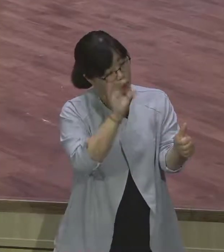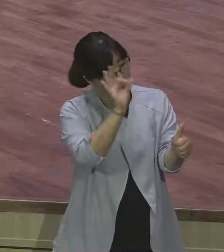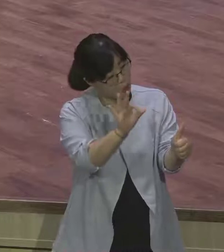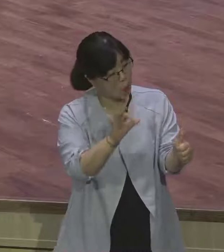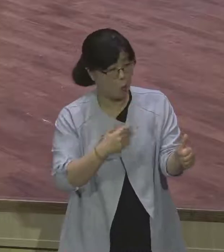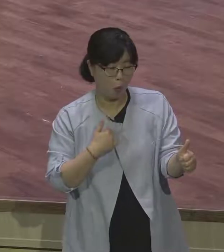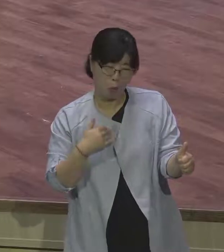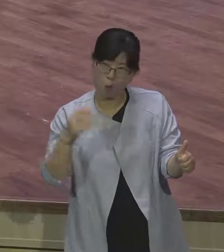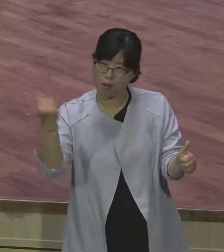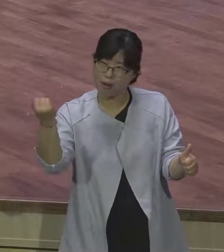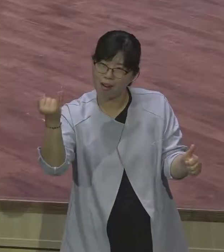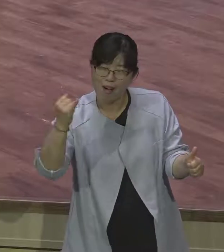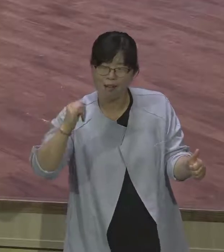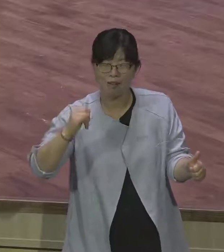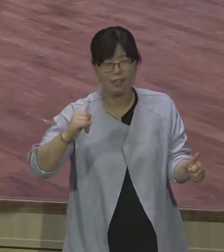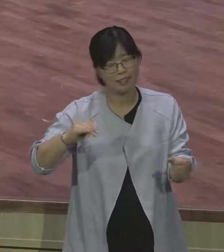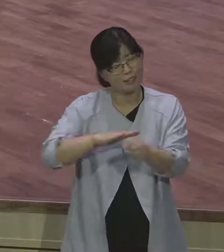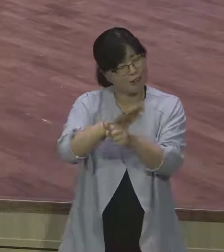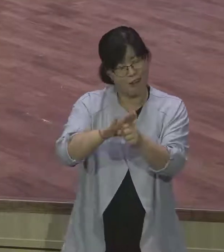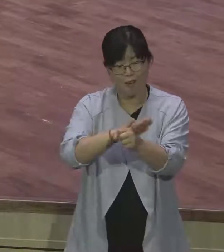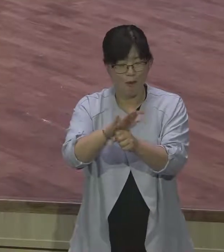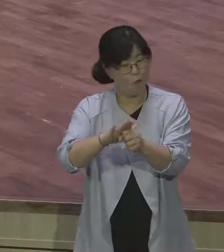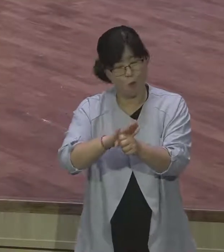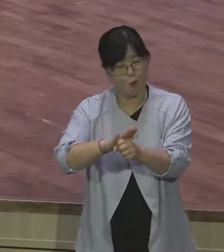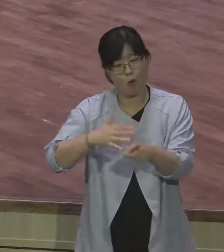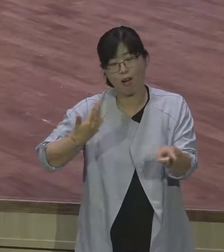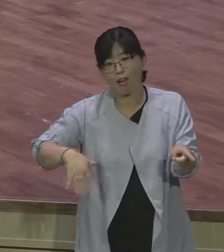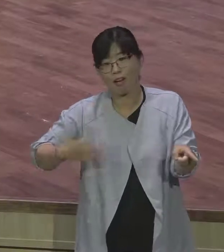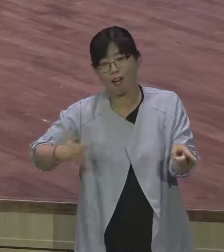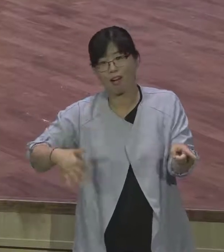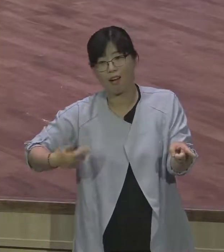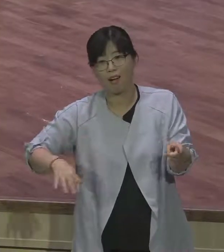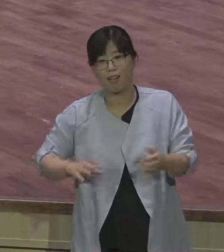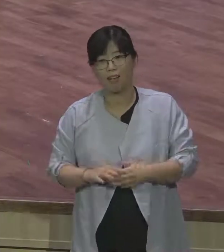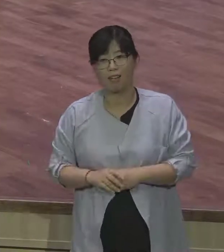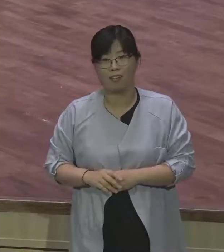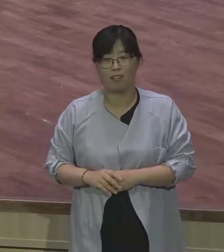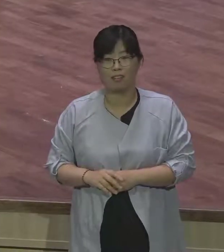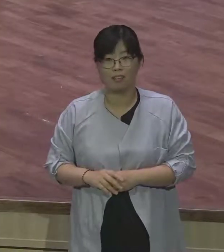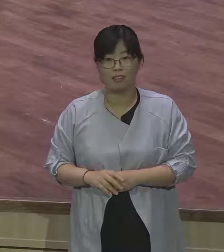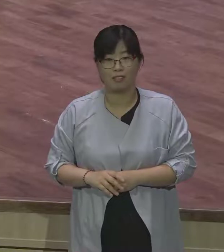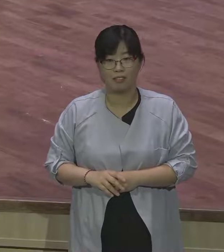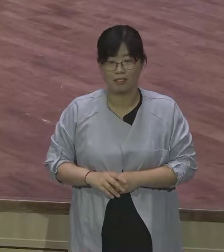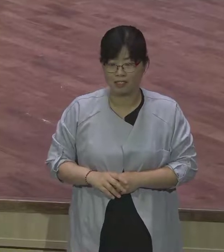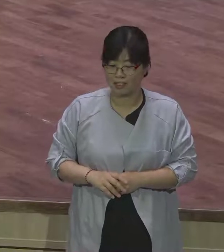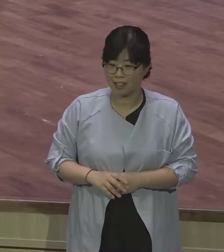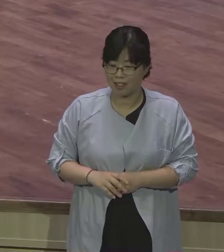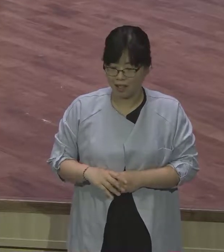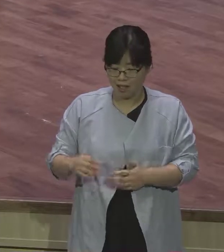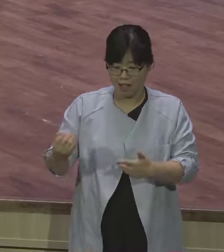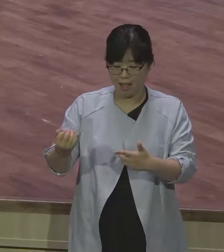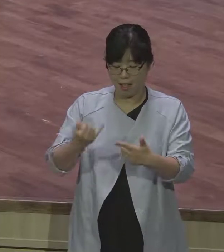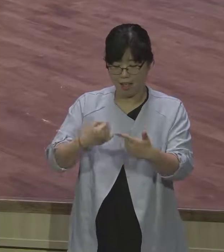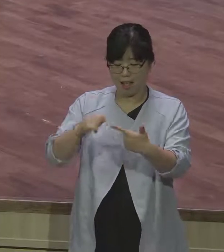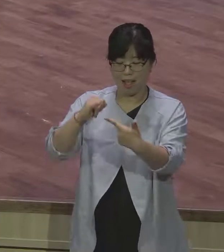야곱이 라헬을 사랑하는 이 연애정신. 하나님을 사랑하고